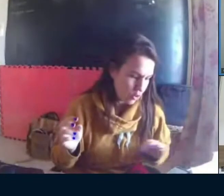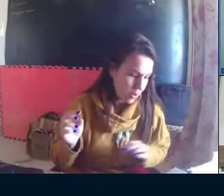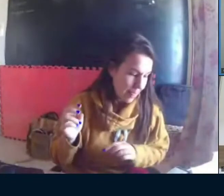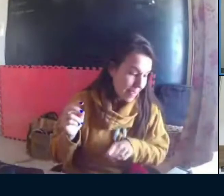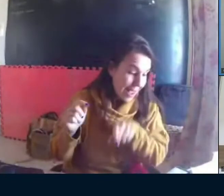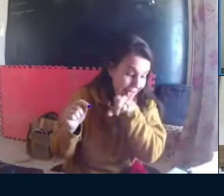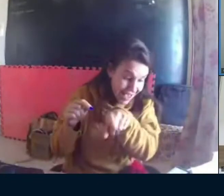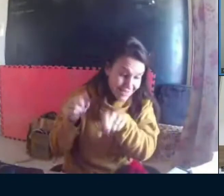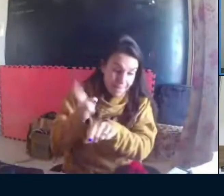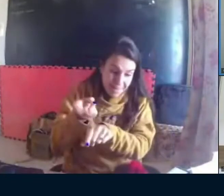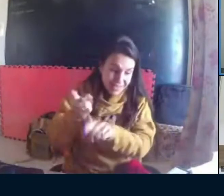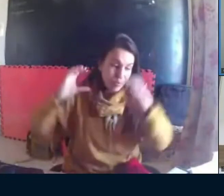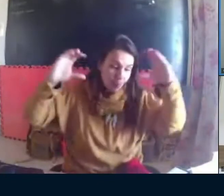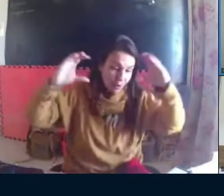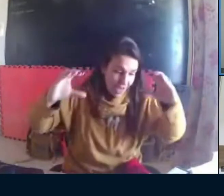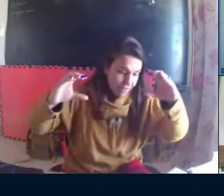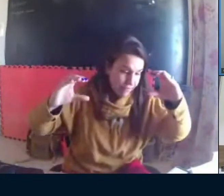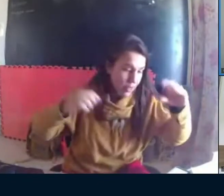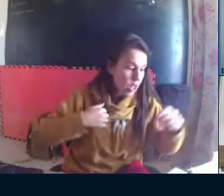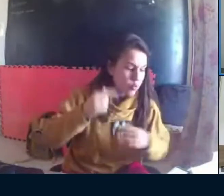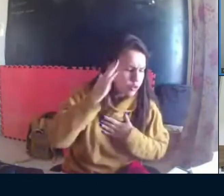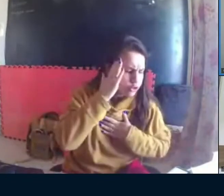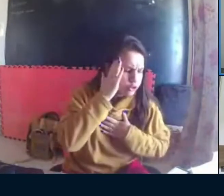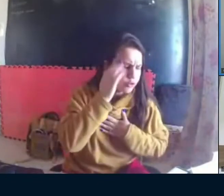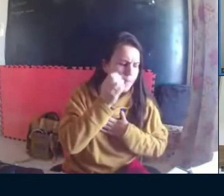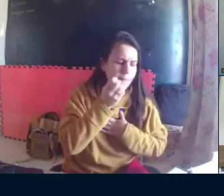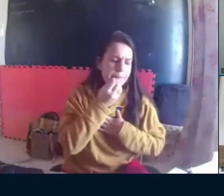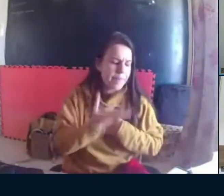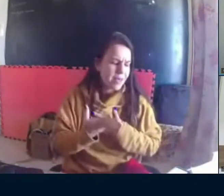Nesse mesmo parágrafo, eu não entendi bem